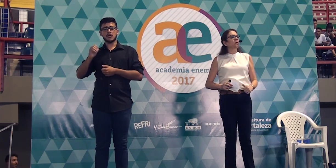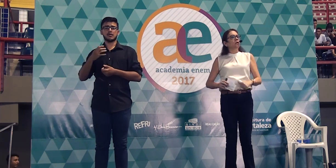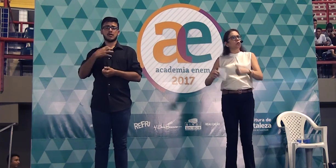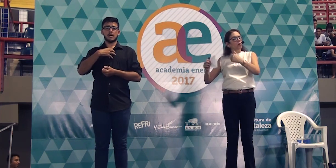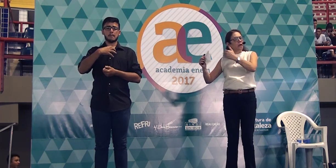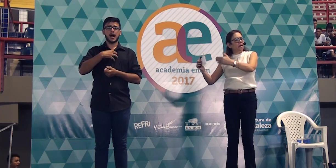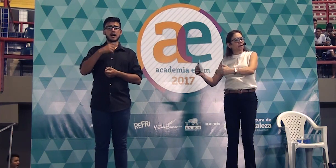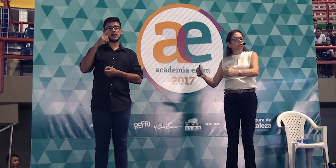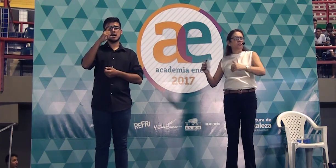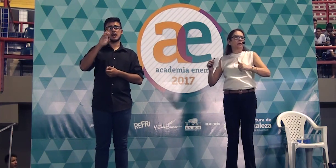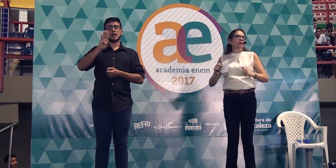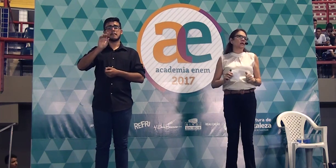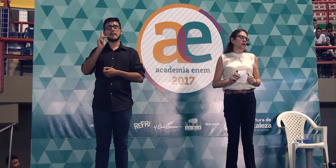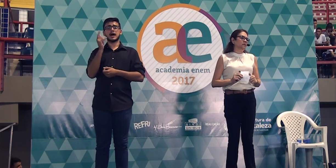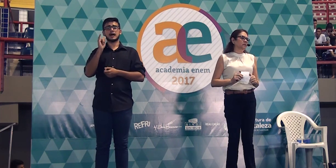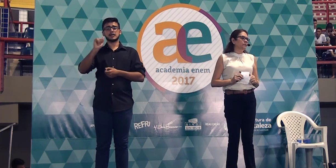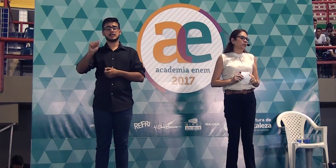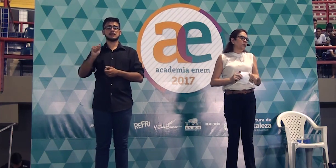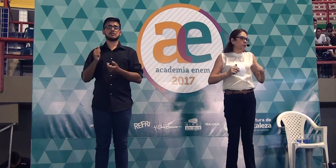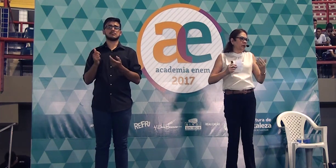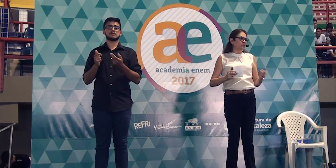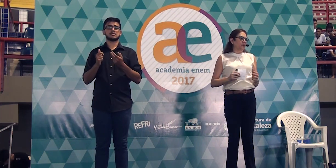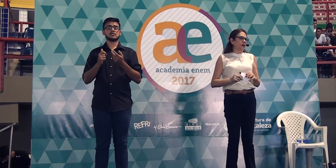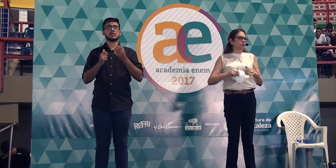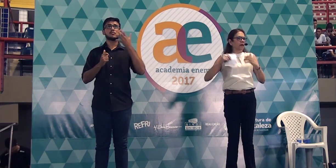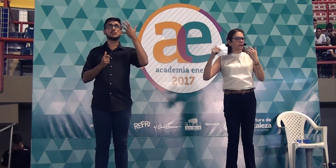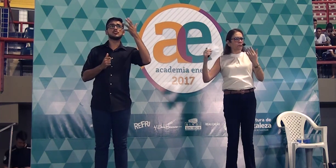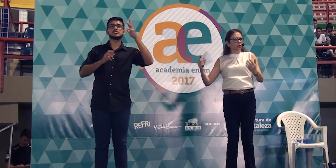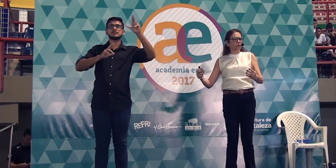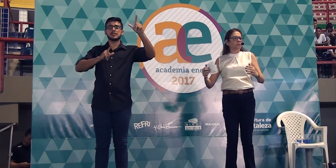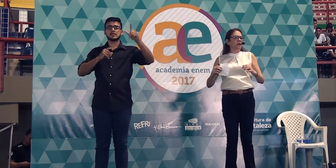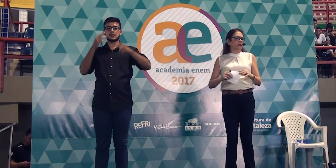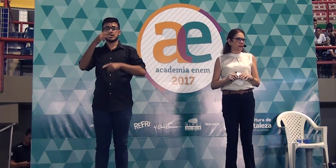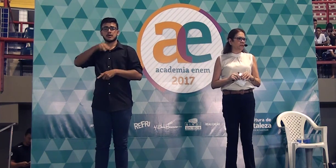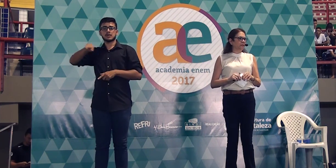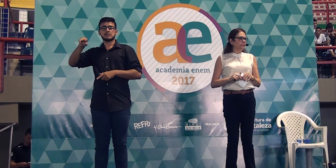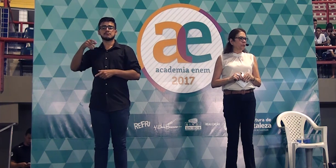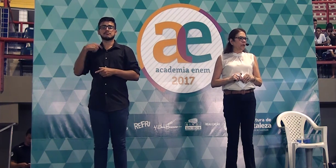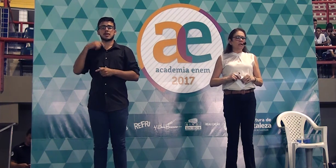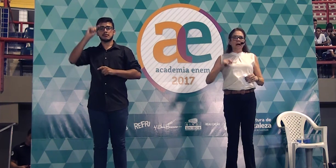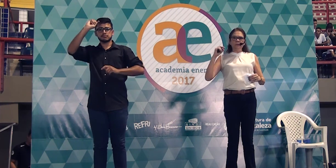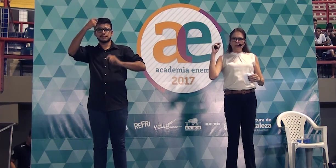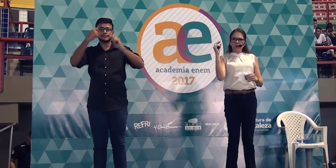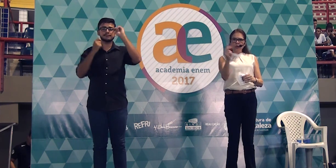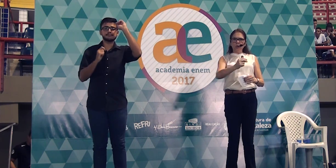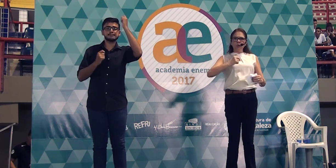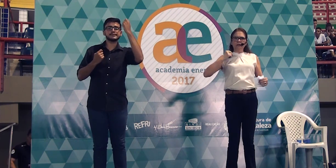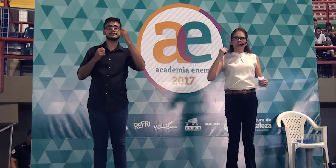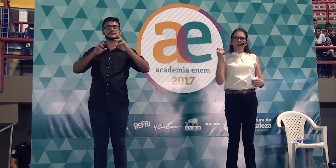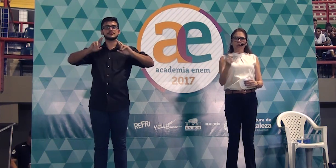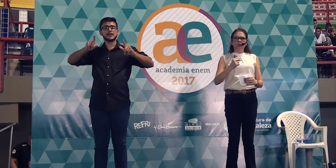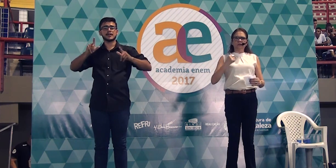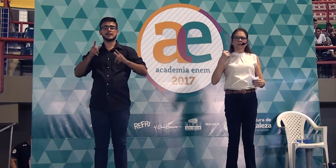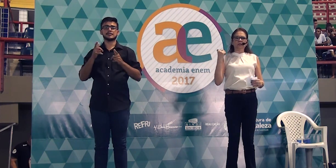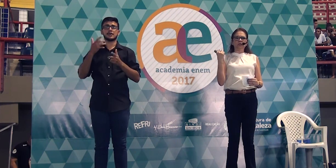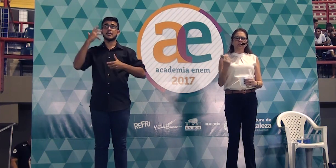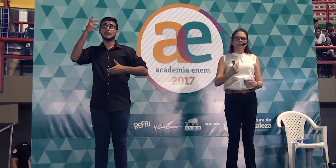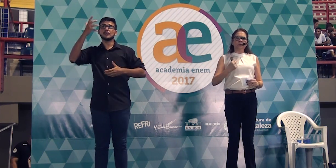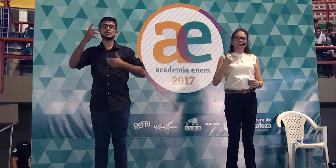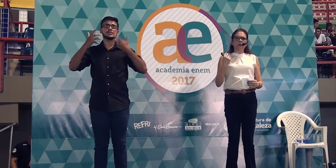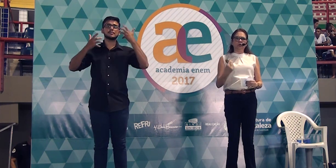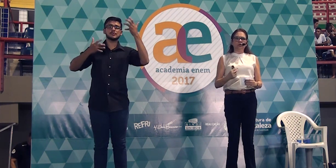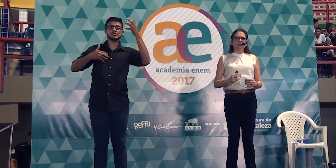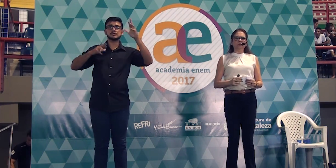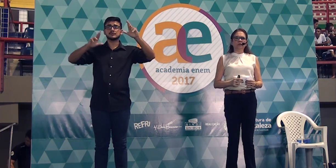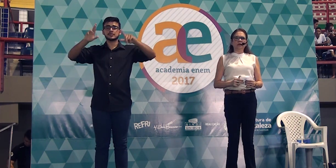gostam, tem o reggae dos maranhenses e por aí vai, o carimbó dos paraenses. E a mistura de todos esses